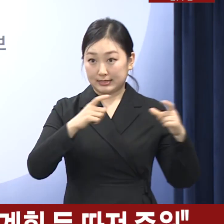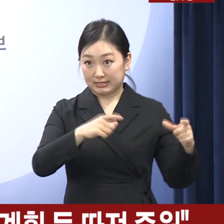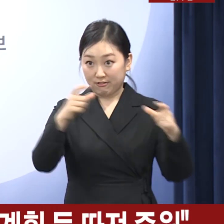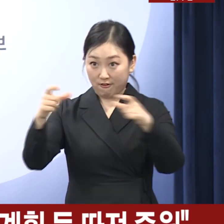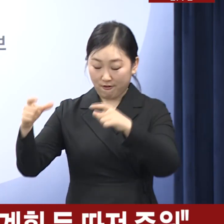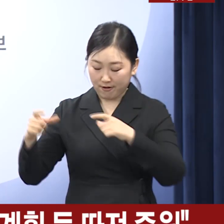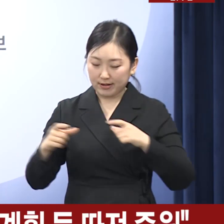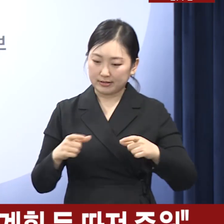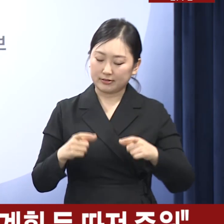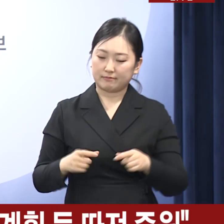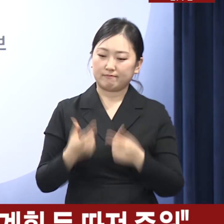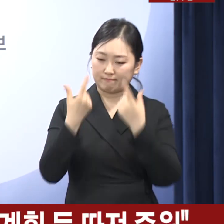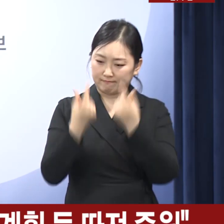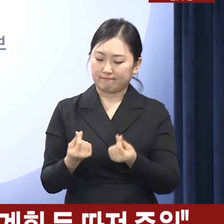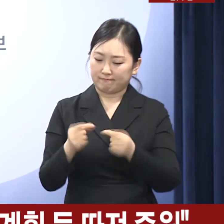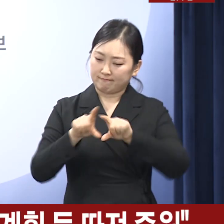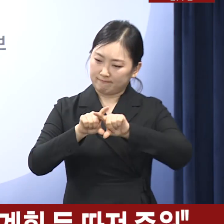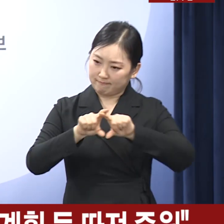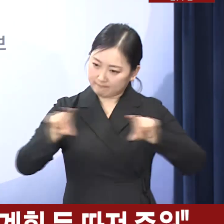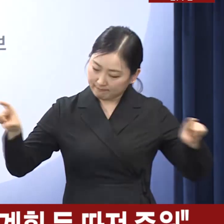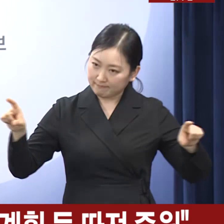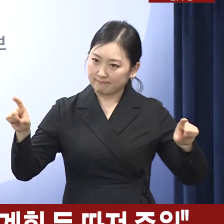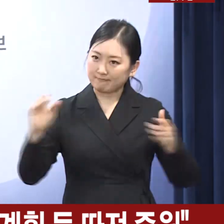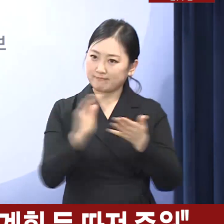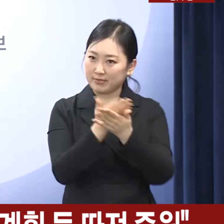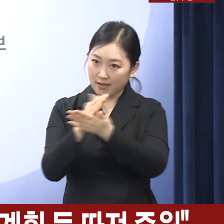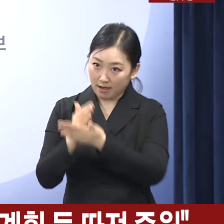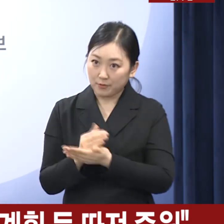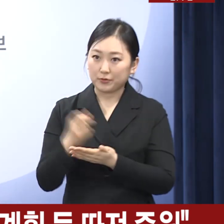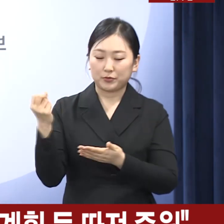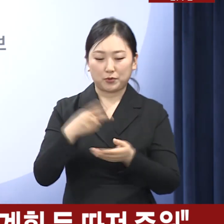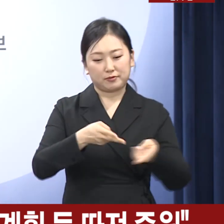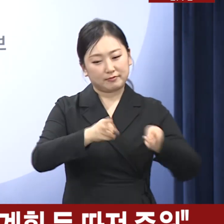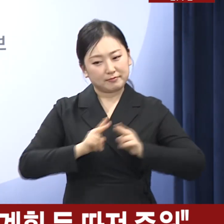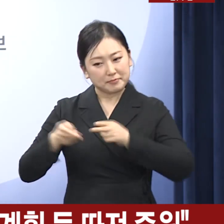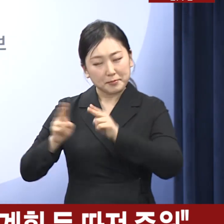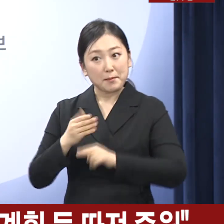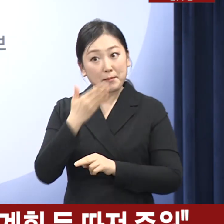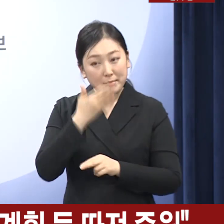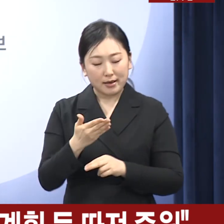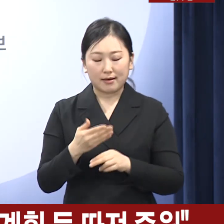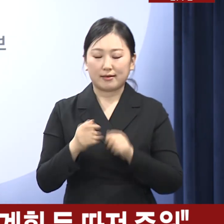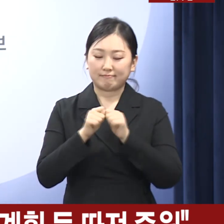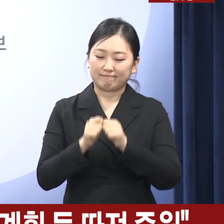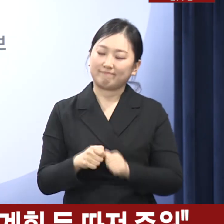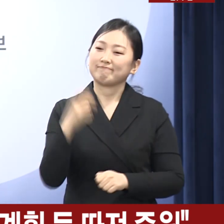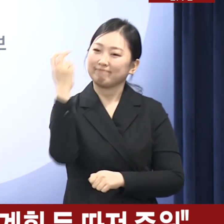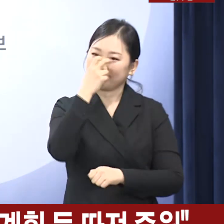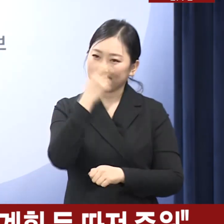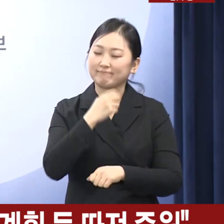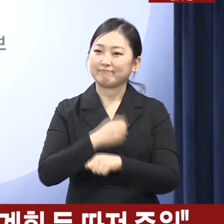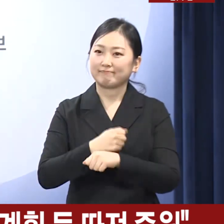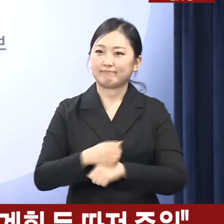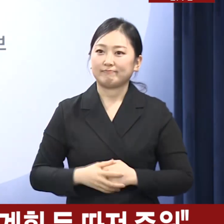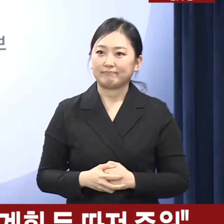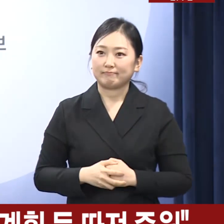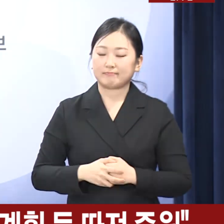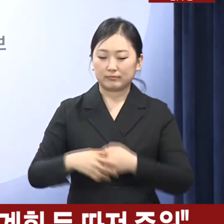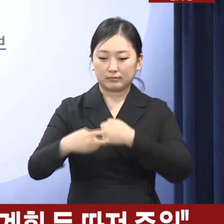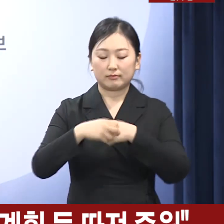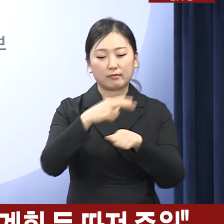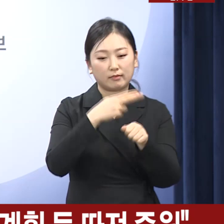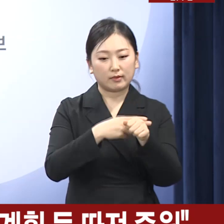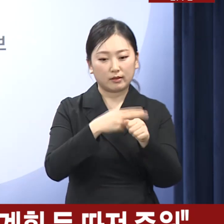배분이나 지역 의료 인프라와의 연계 가능 여부도 검토하겠습니다. 의사 인력